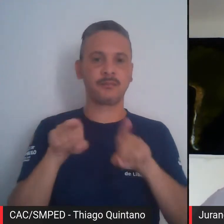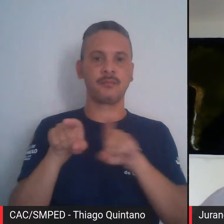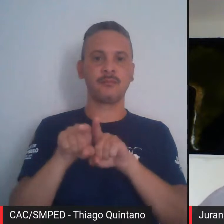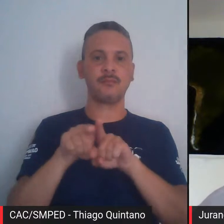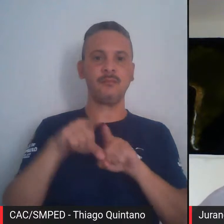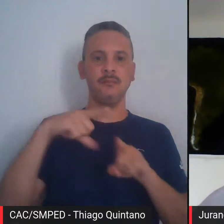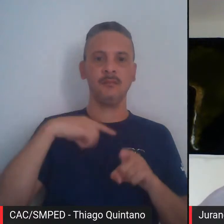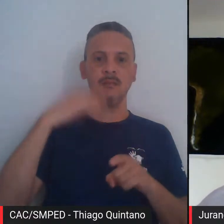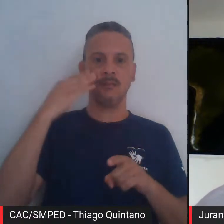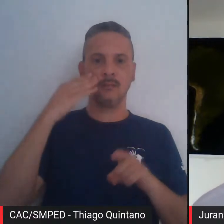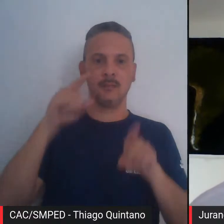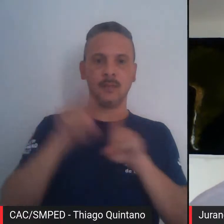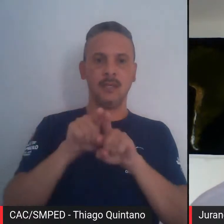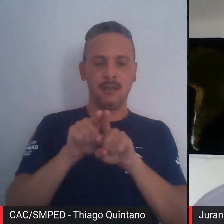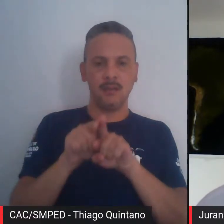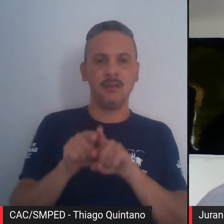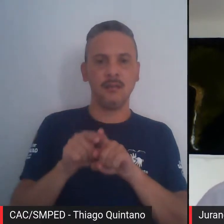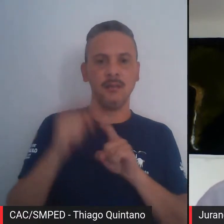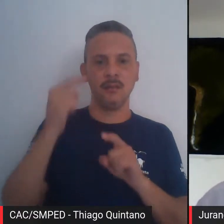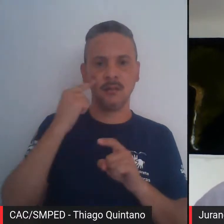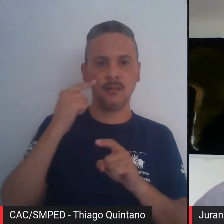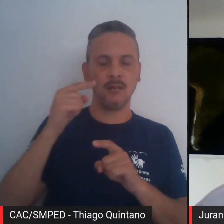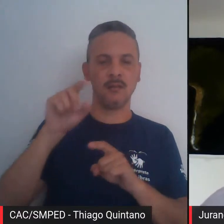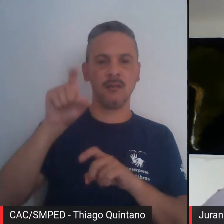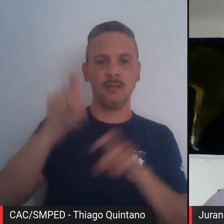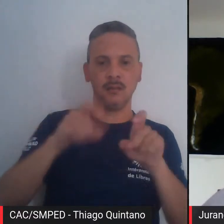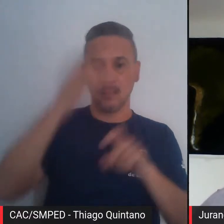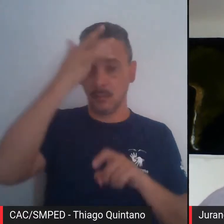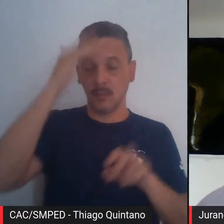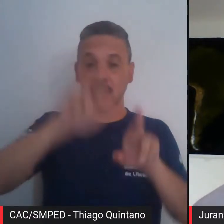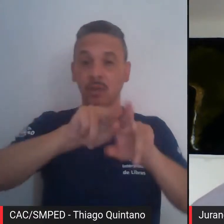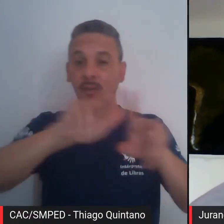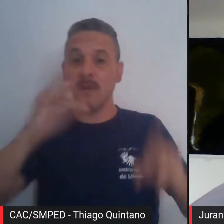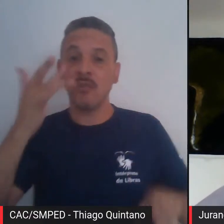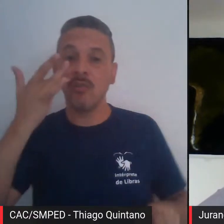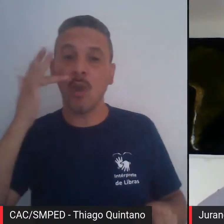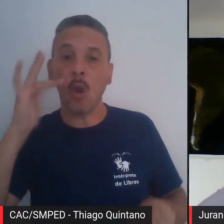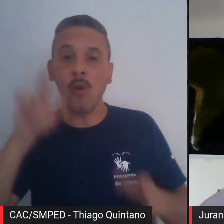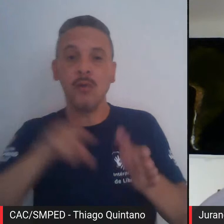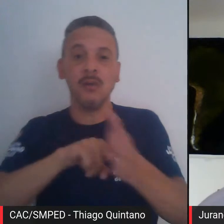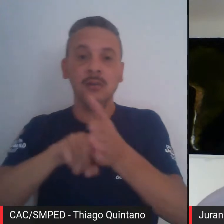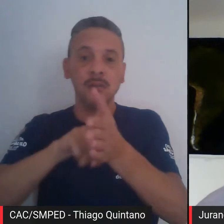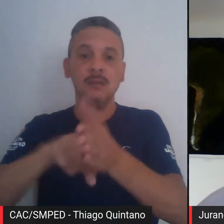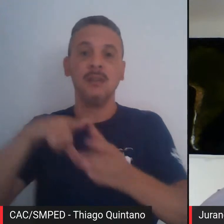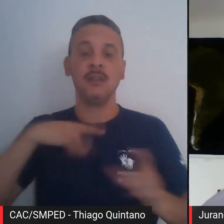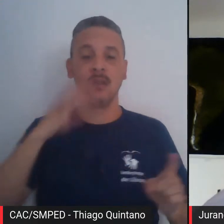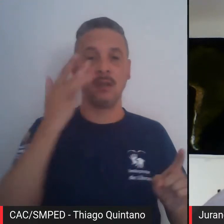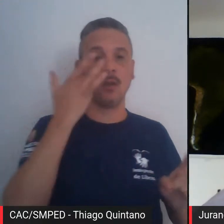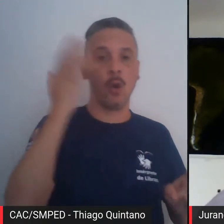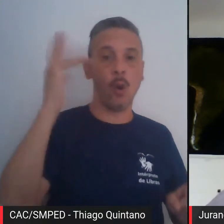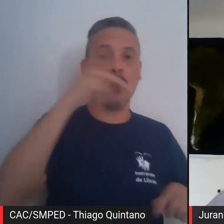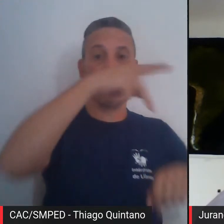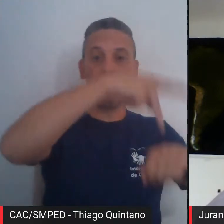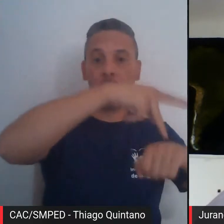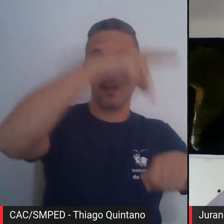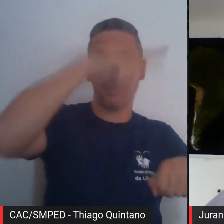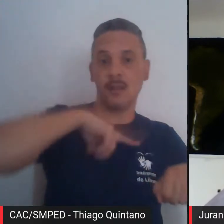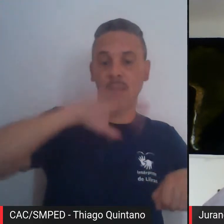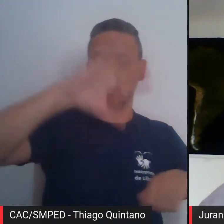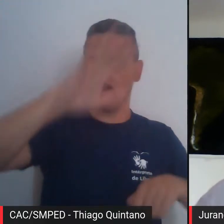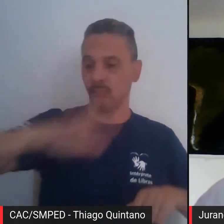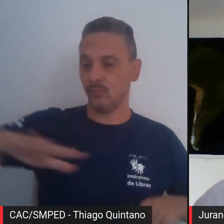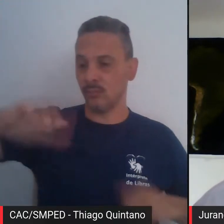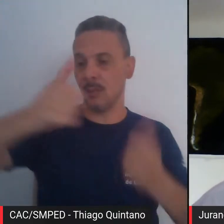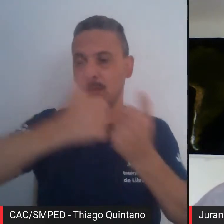acompanhadas de ouro, de filões de ouro, de filetes de ouro, e se tinha ouro nas rochas, tinha ouro nas aliviões que estavam ao